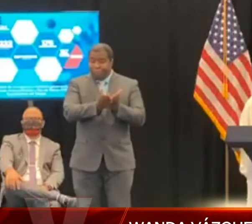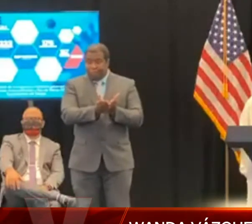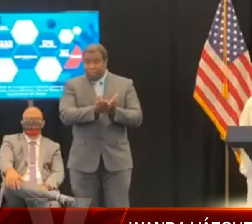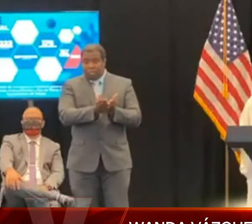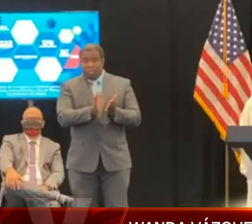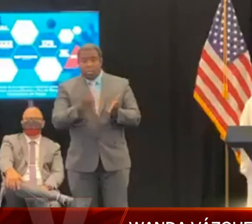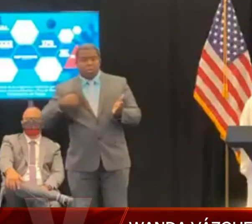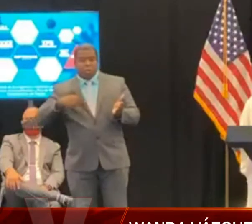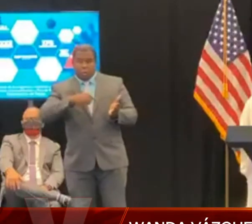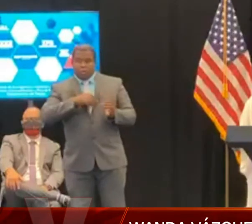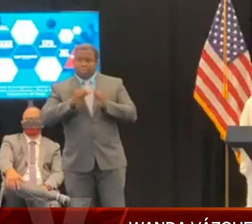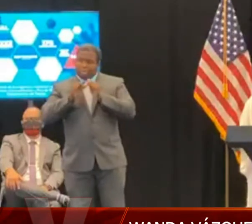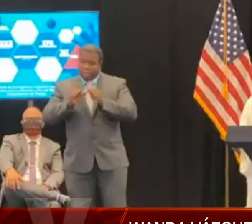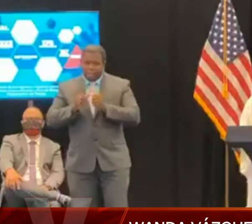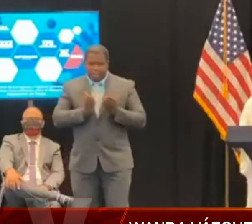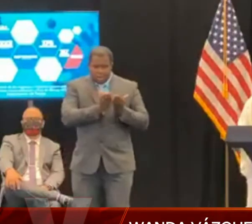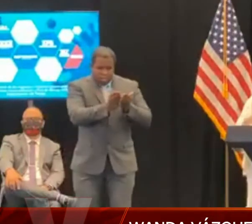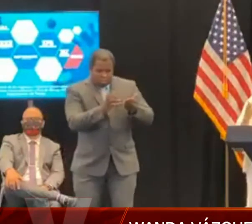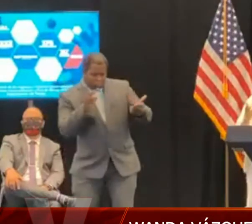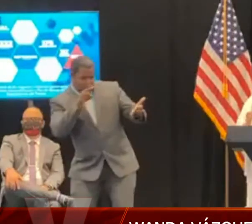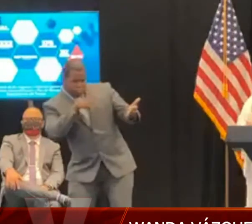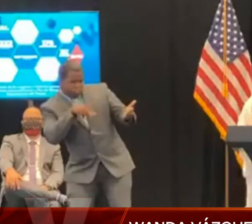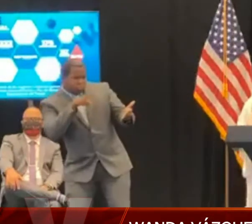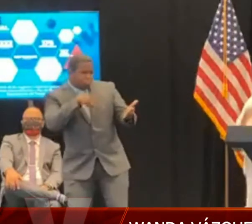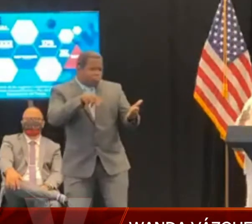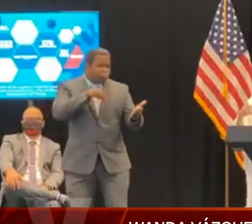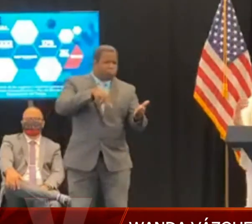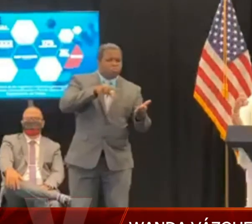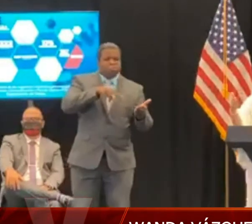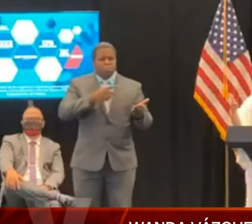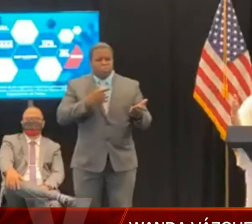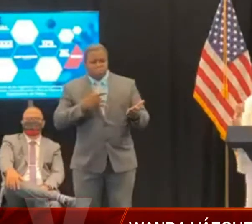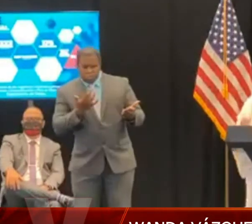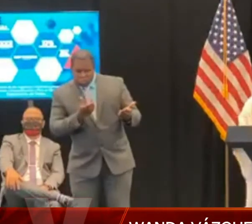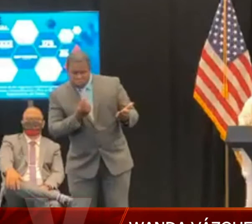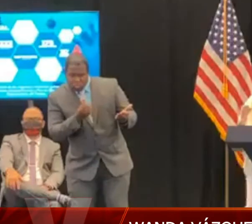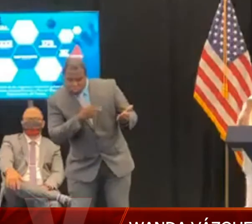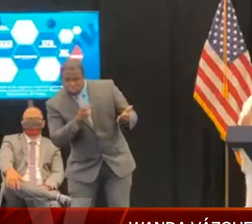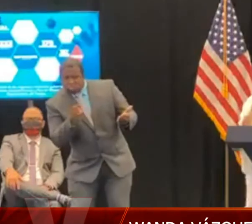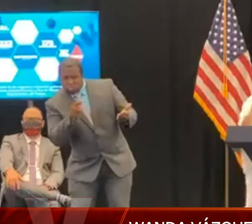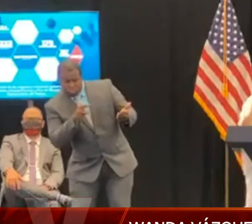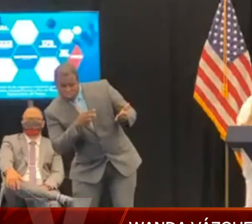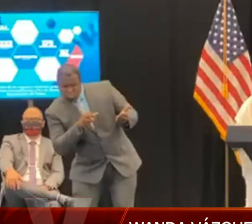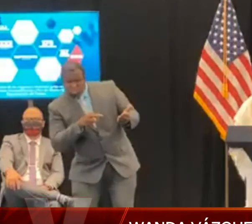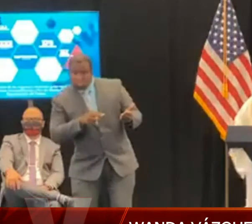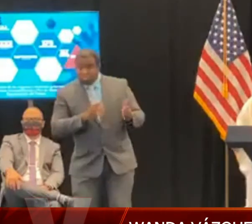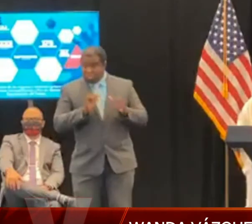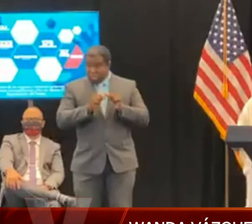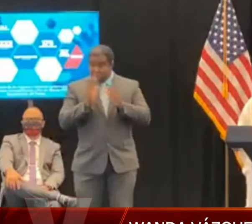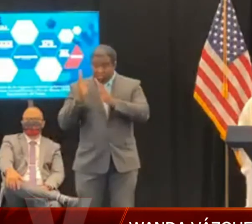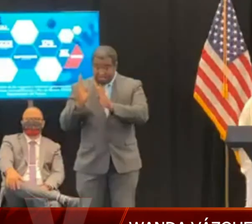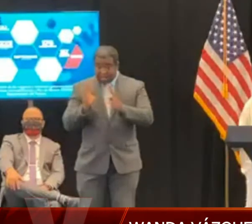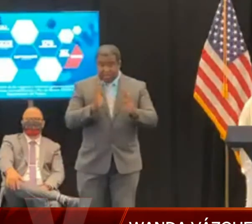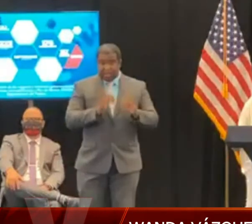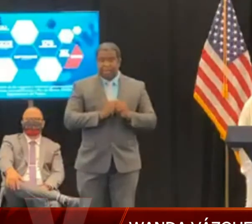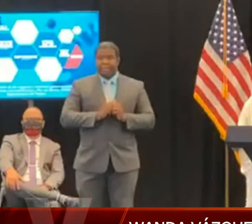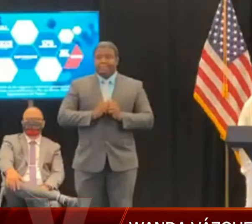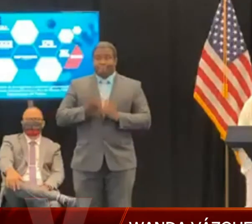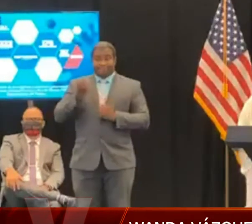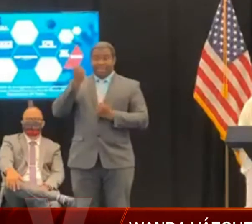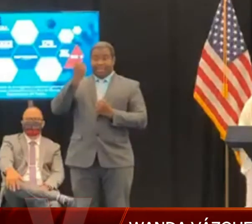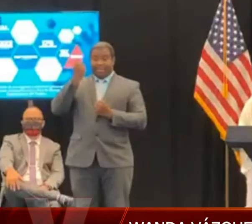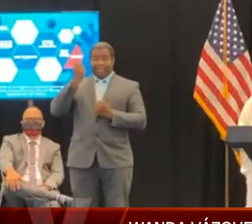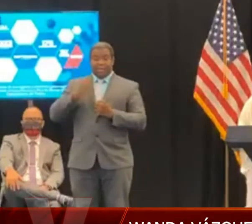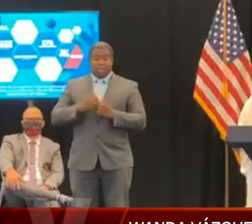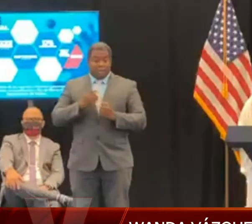que cometa rafting o que incurran el rafting, ¿verdad? Que es cuando pegan los botes unos de los otros a